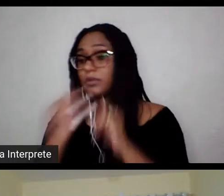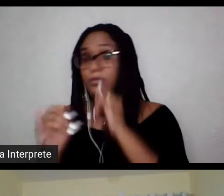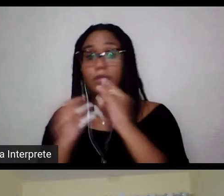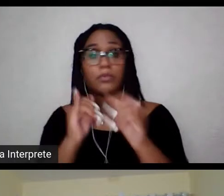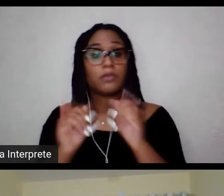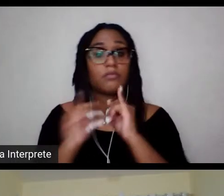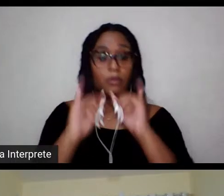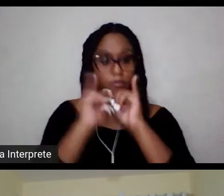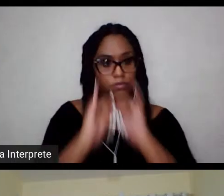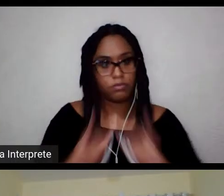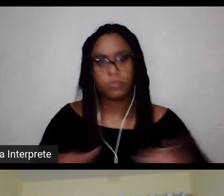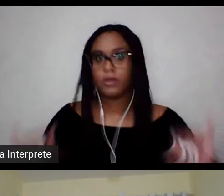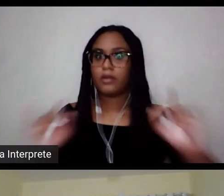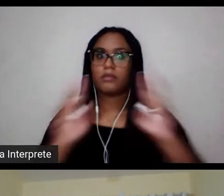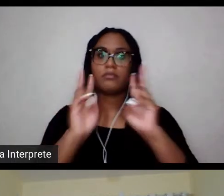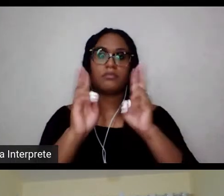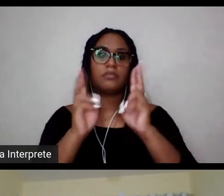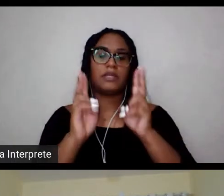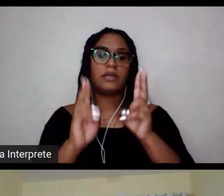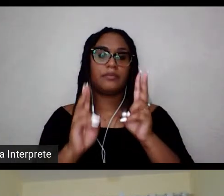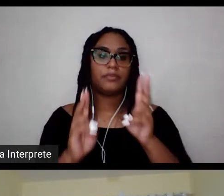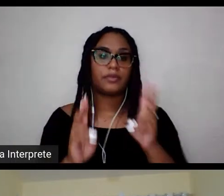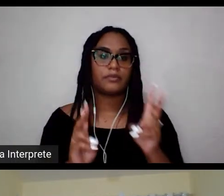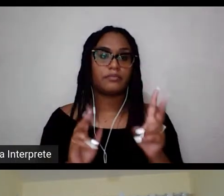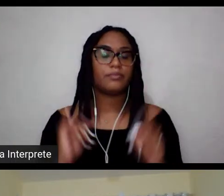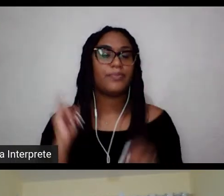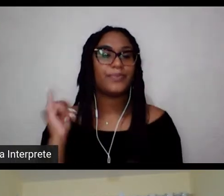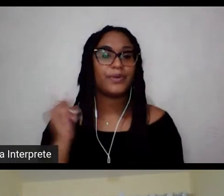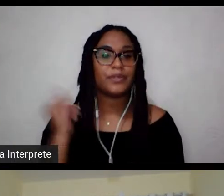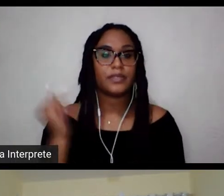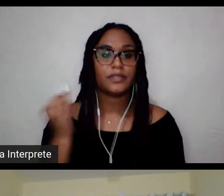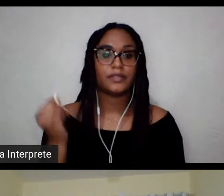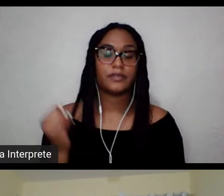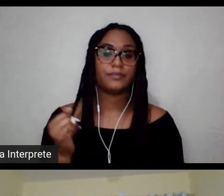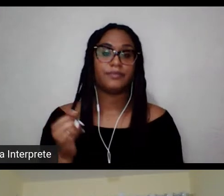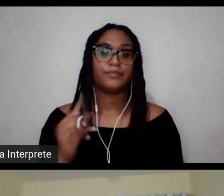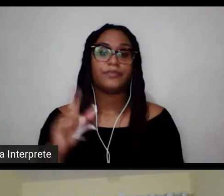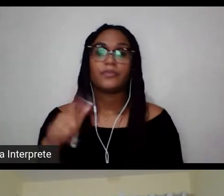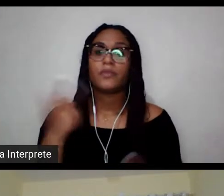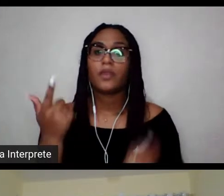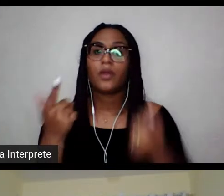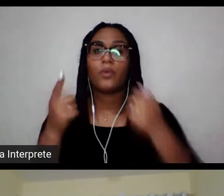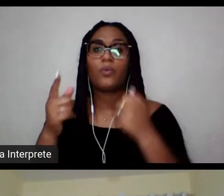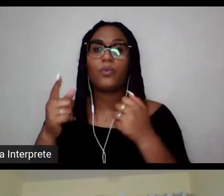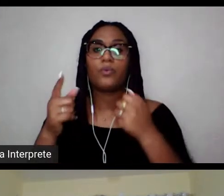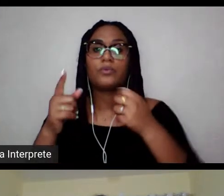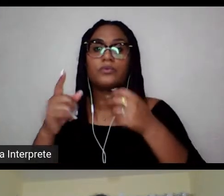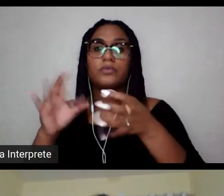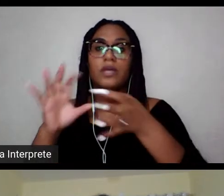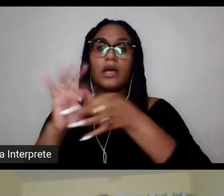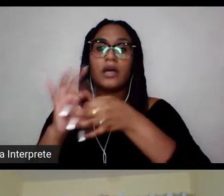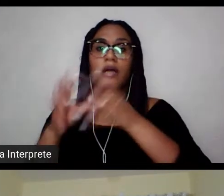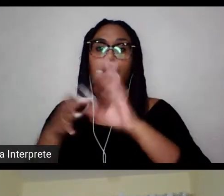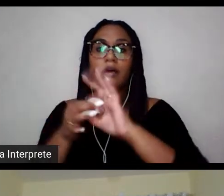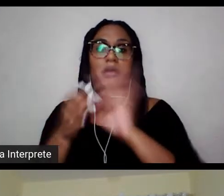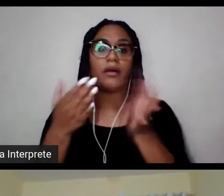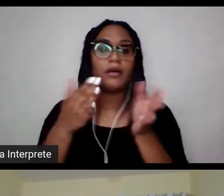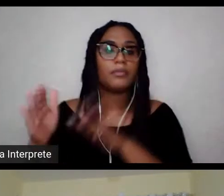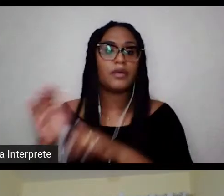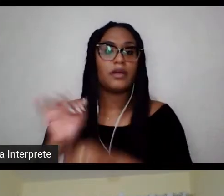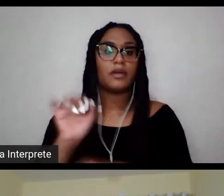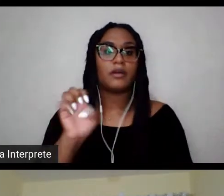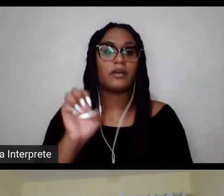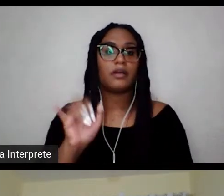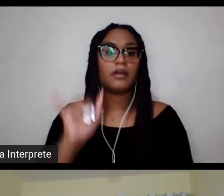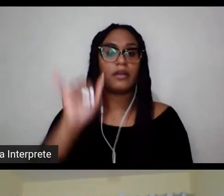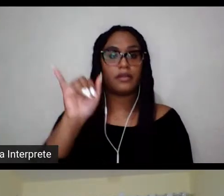plena de potência. E sobre as ligas das mulheres, eu vou passar essa questão para a Eni,